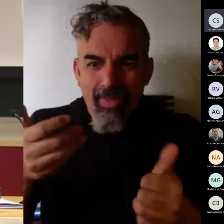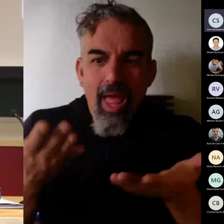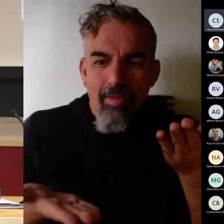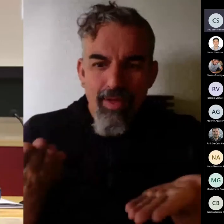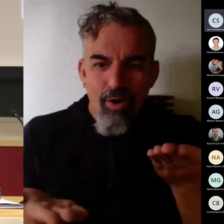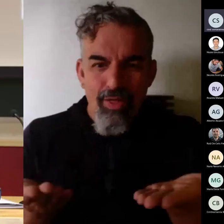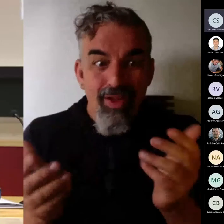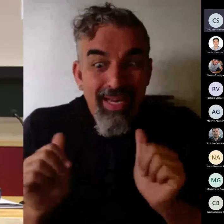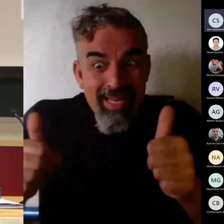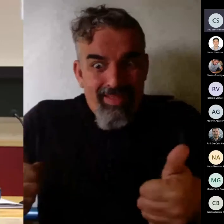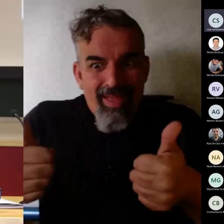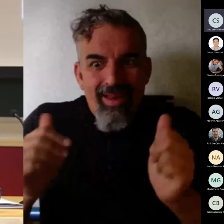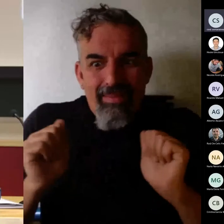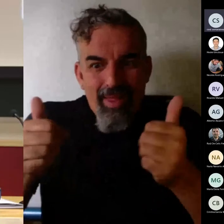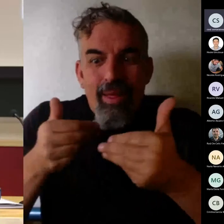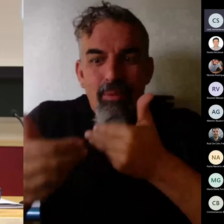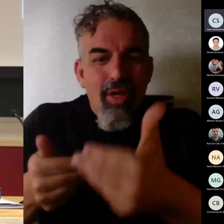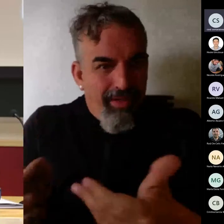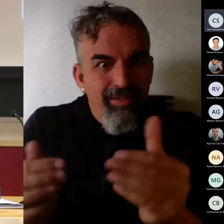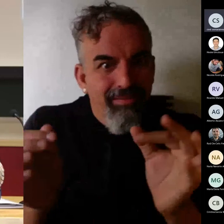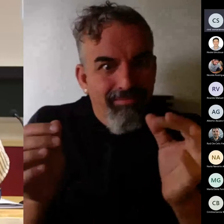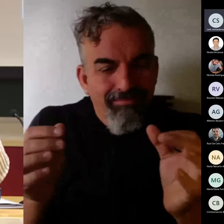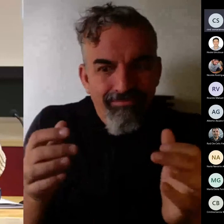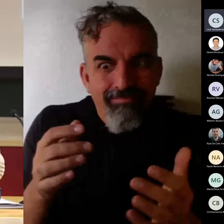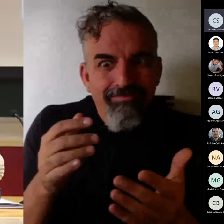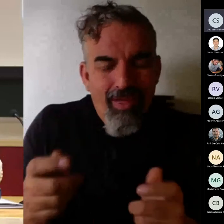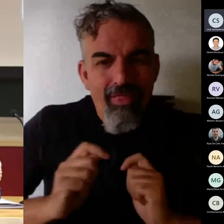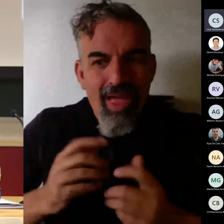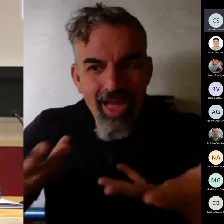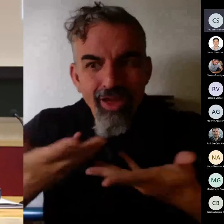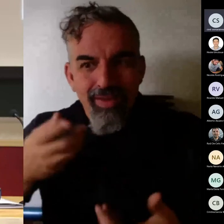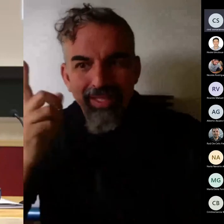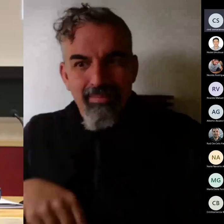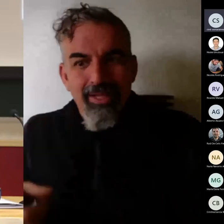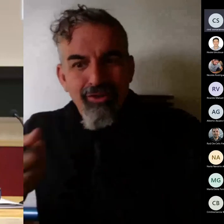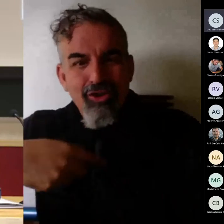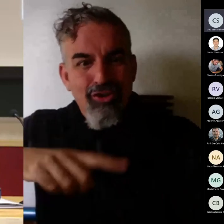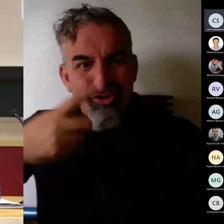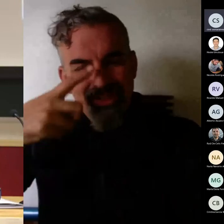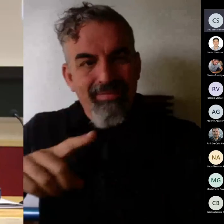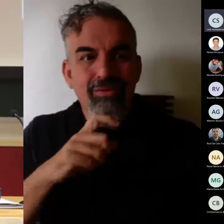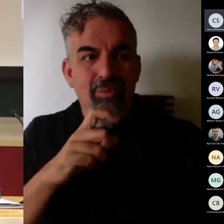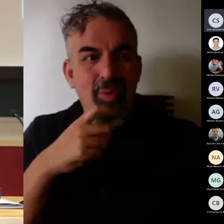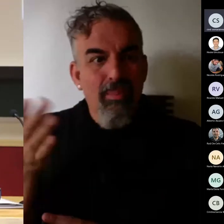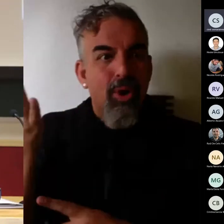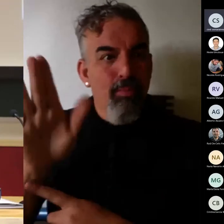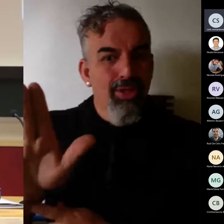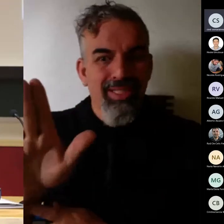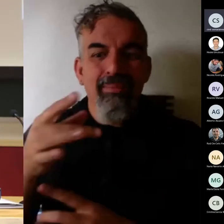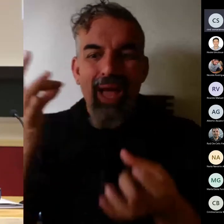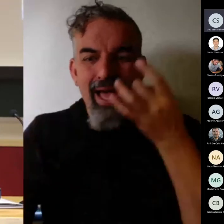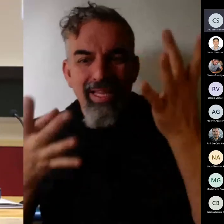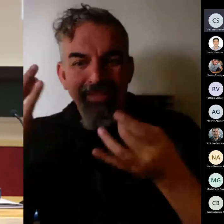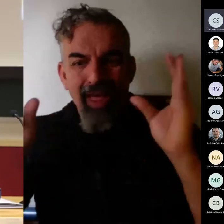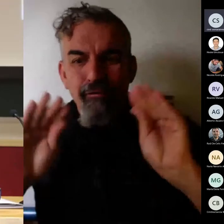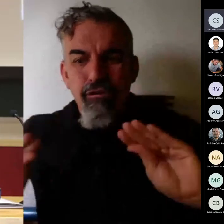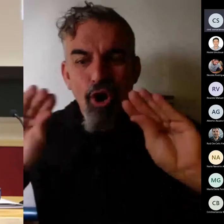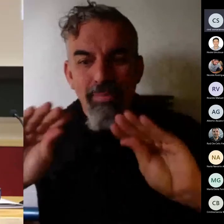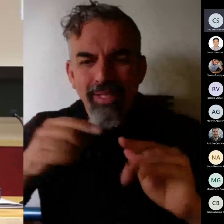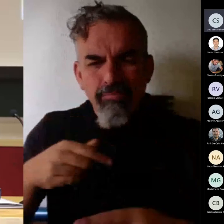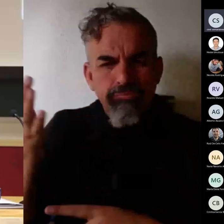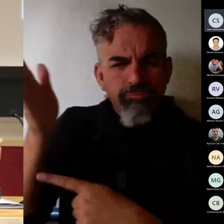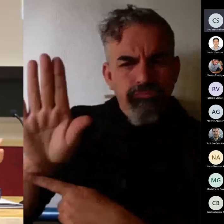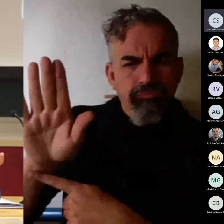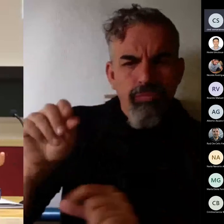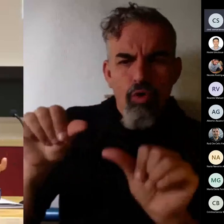evaluación inicial para saber nosotros cómo proponerles actividades formativas en función de